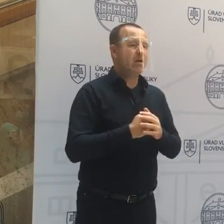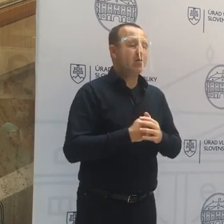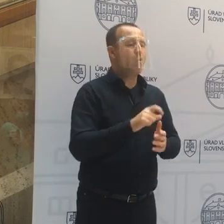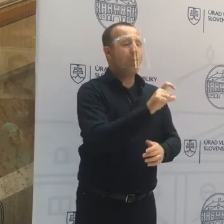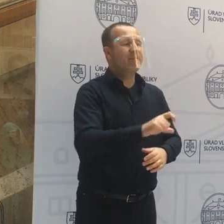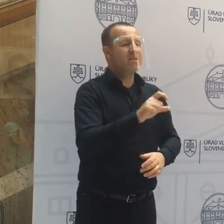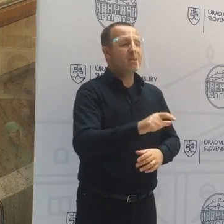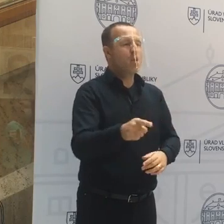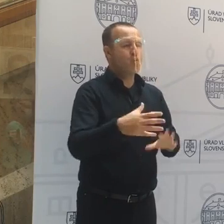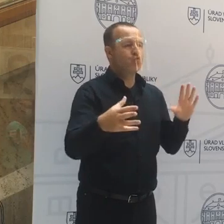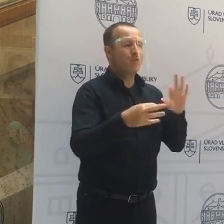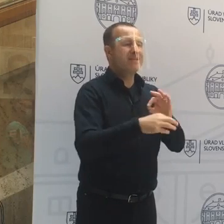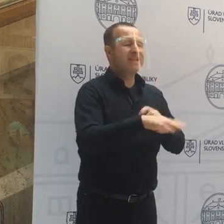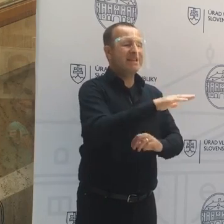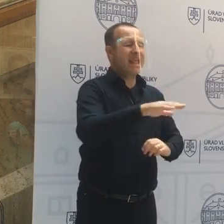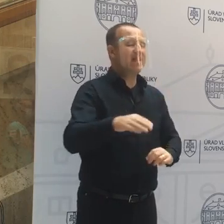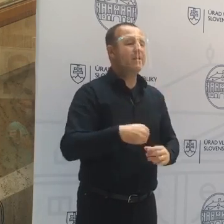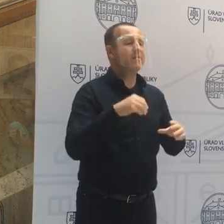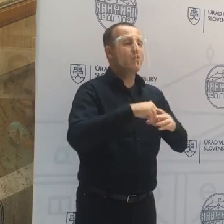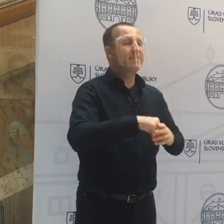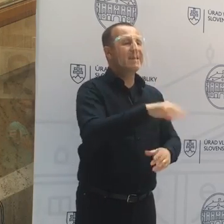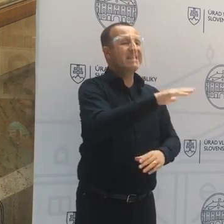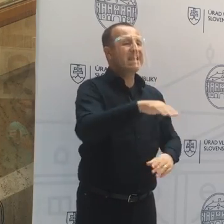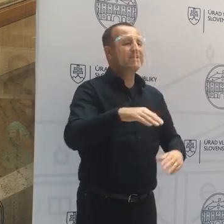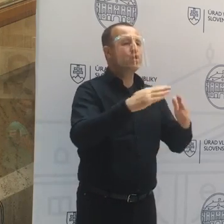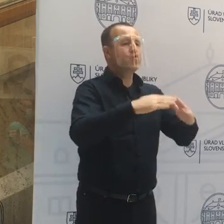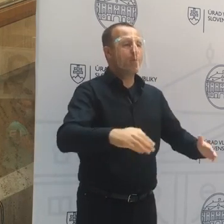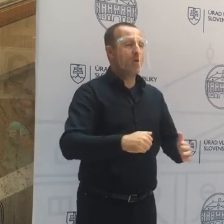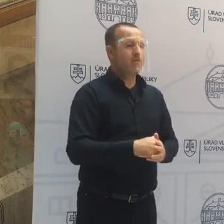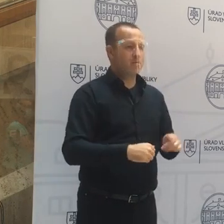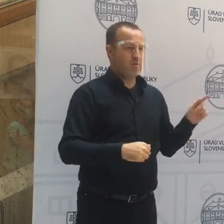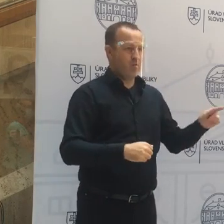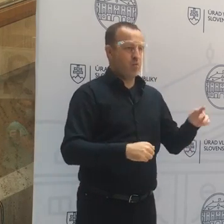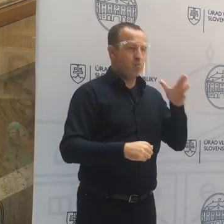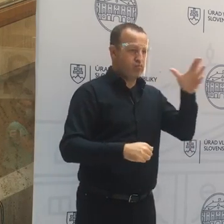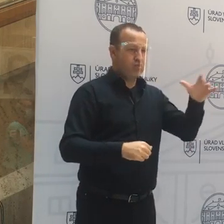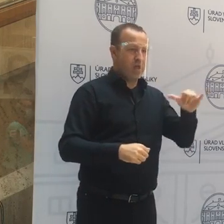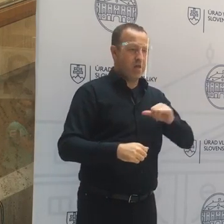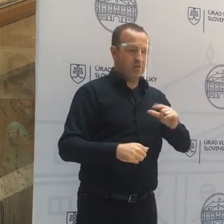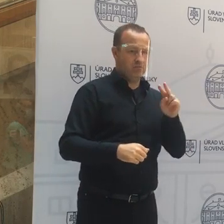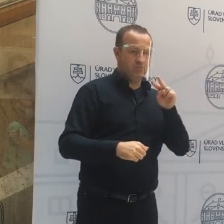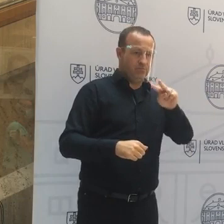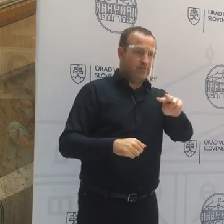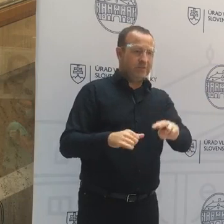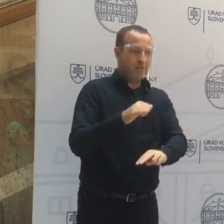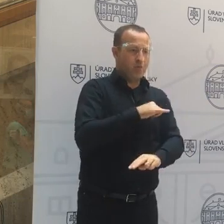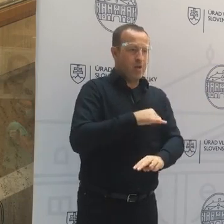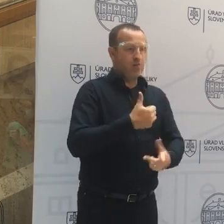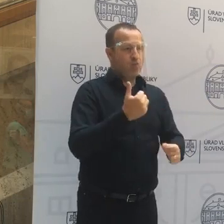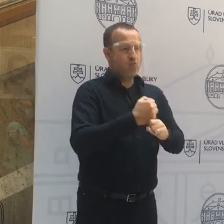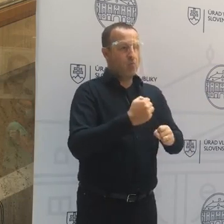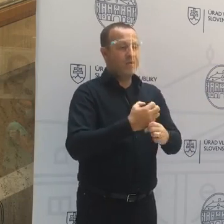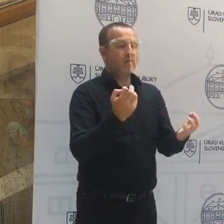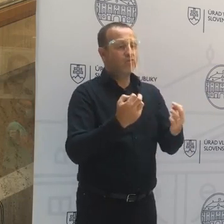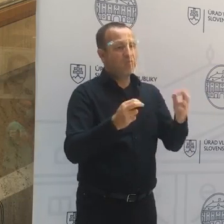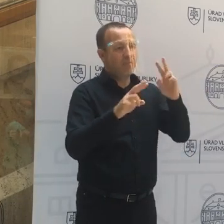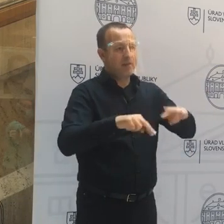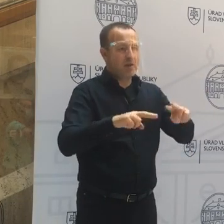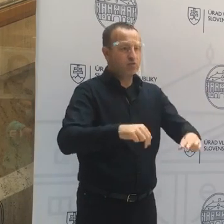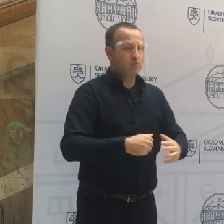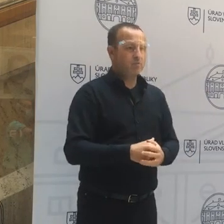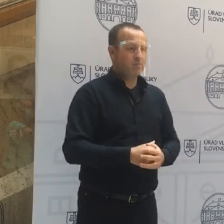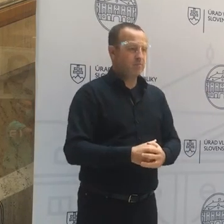z detských domov, či sa o to budete vy osobne nejako zaujímať, či urobíte nejaký prieskum, povedzme? Prieskum? Prieskum, alebo teda